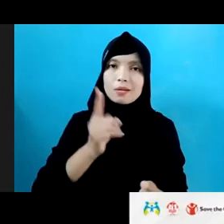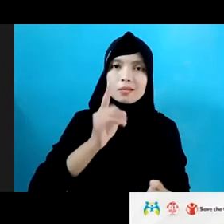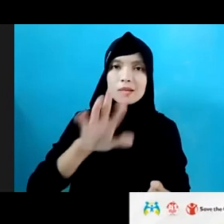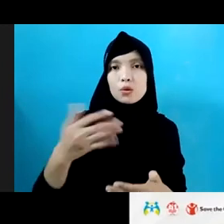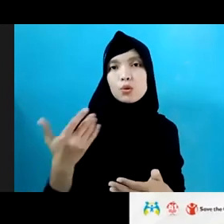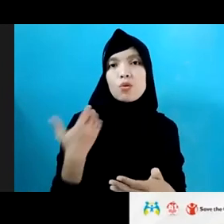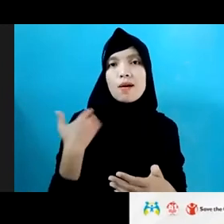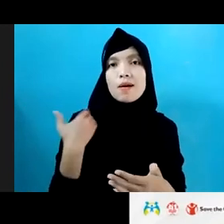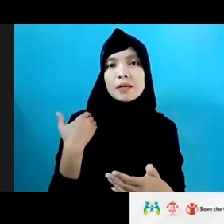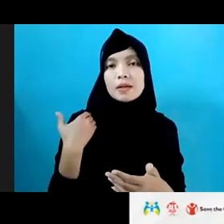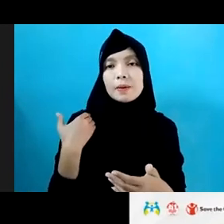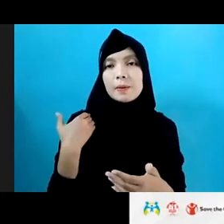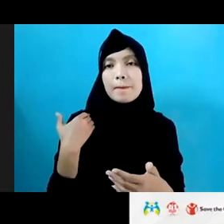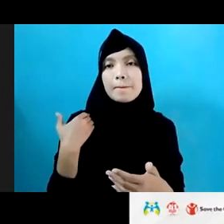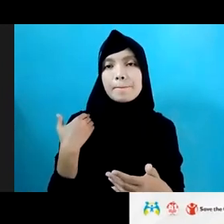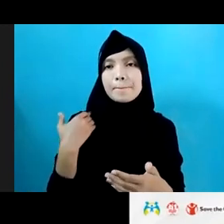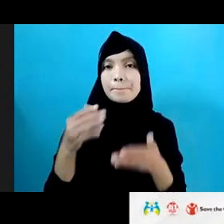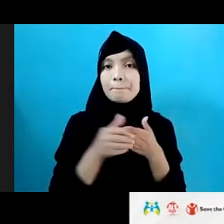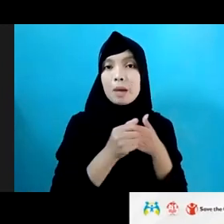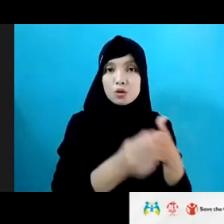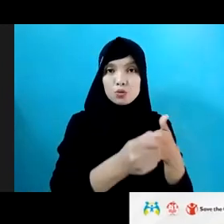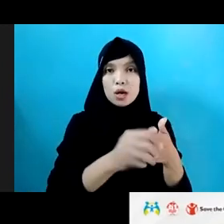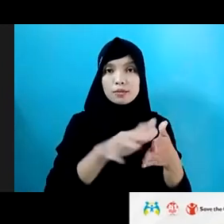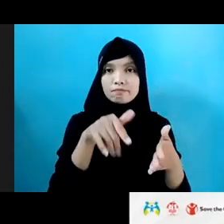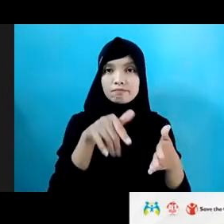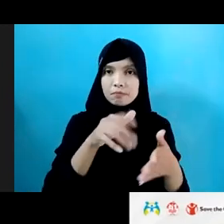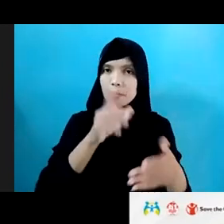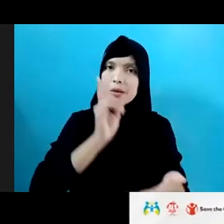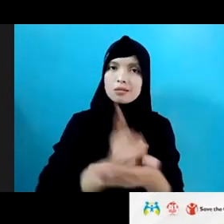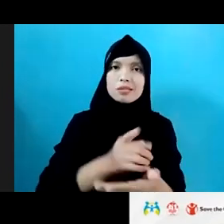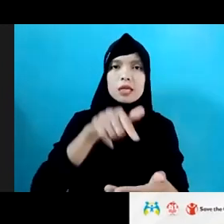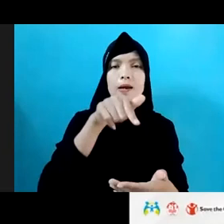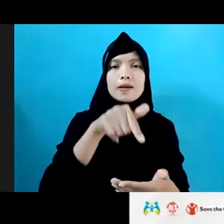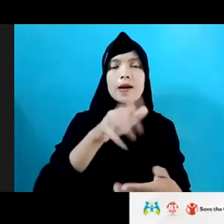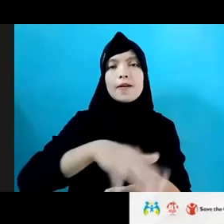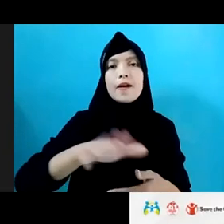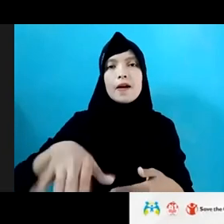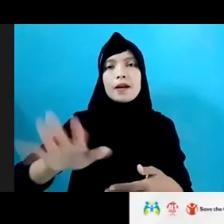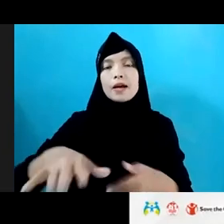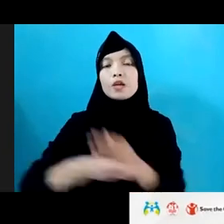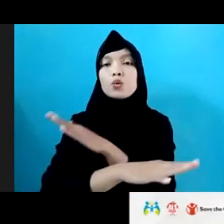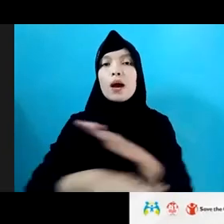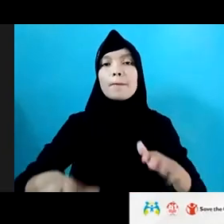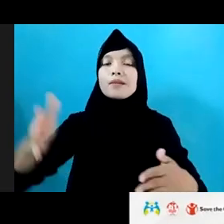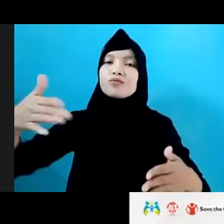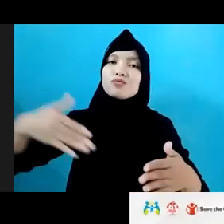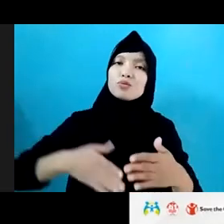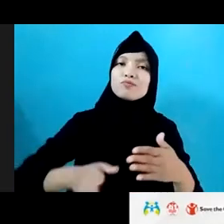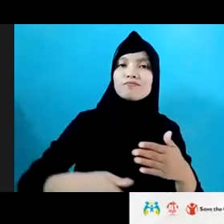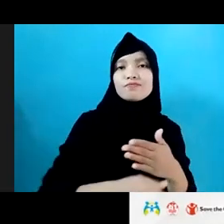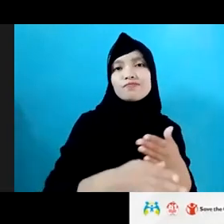guiding untuk bisa memastikan anak-anak aman berselancar di dunia maya. Dan